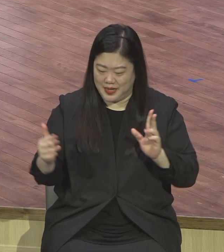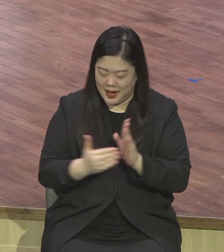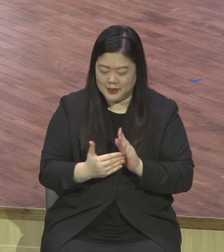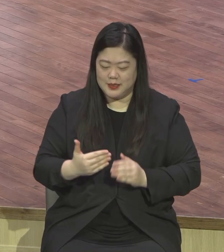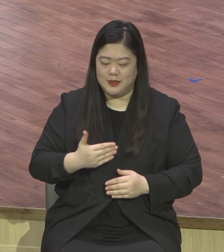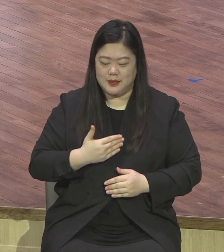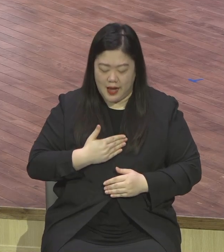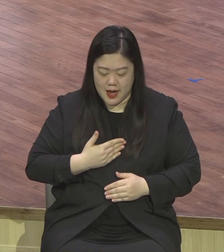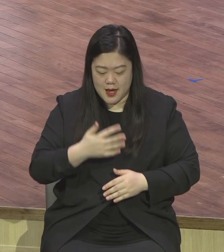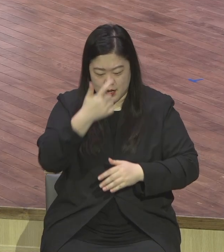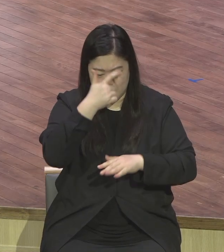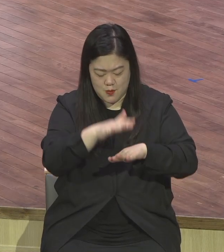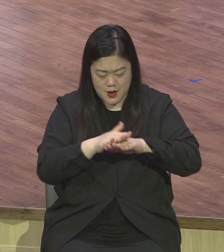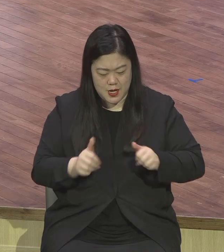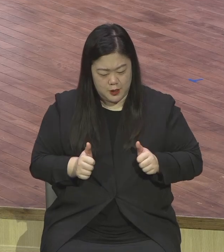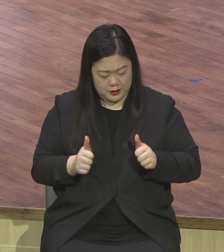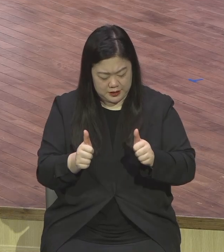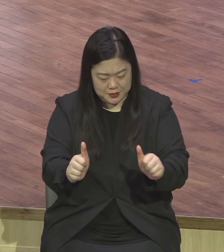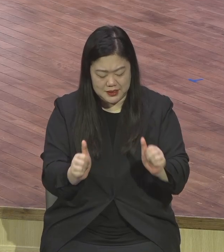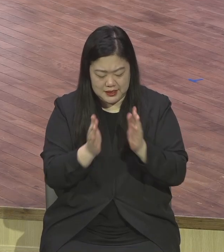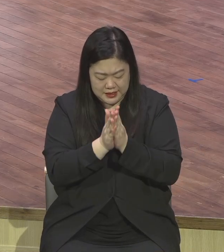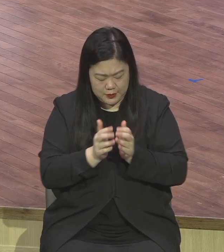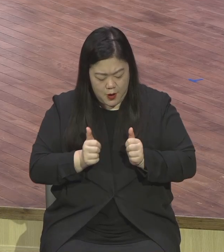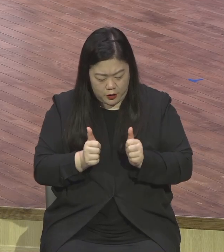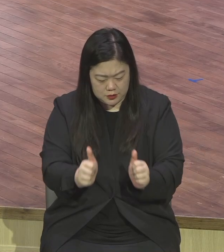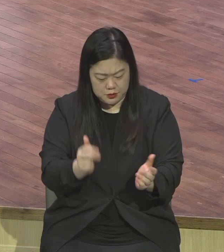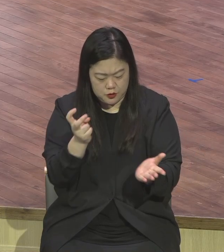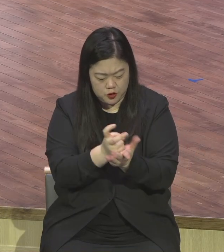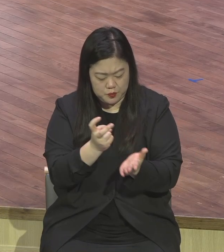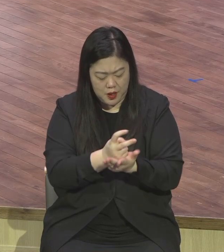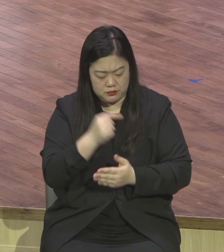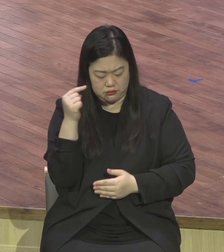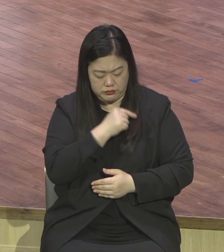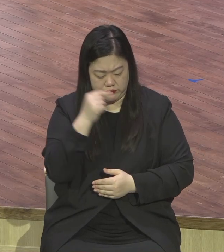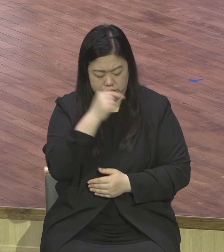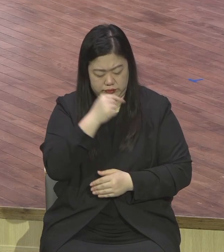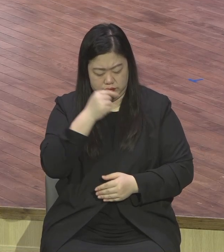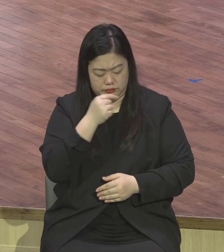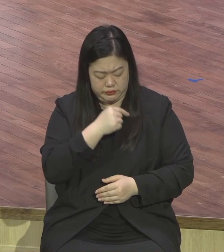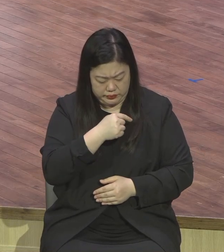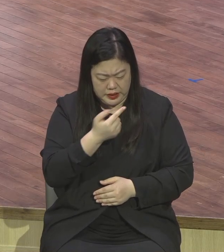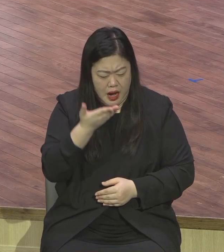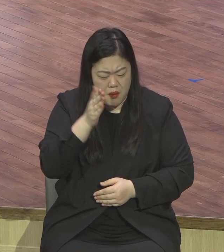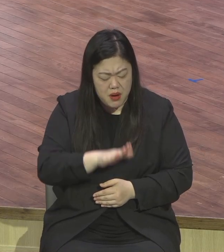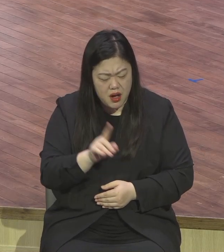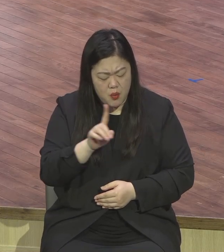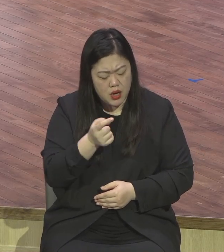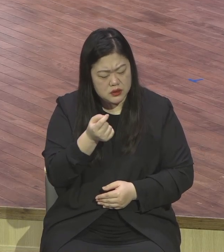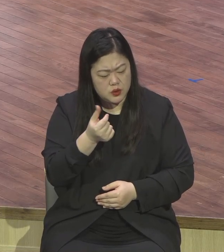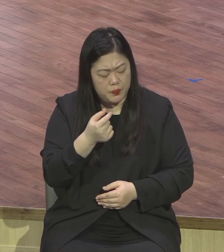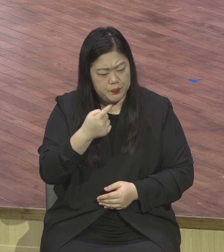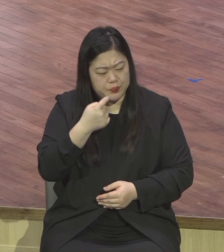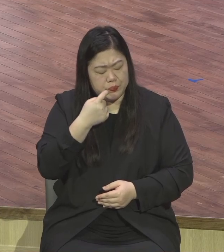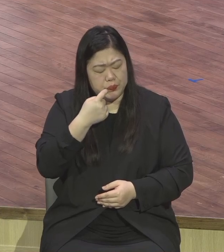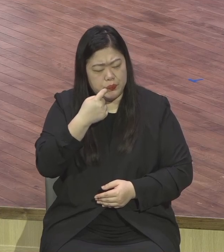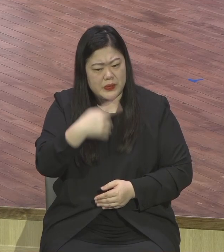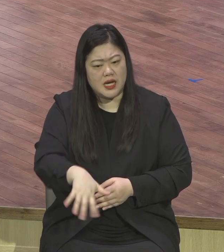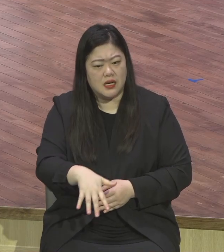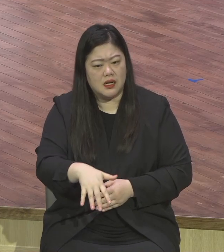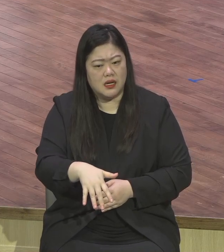삶의 방법으로는 채울 수 없다라는 결론을 내리고 그렇게 유명하게 소문나고